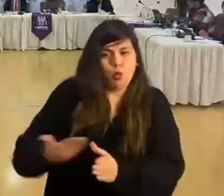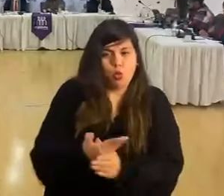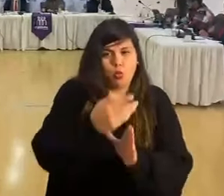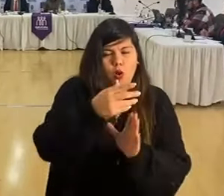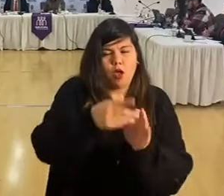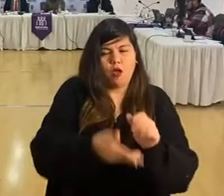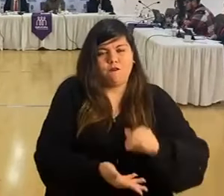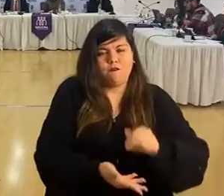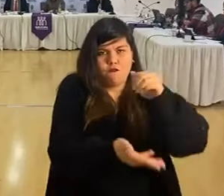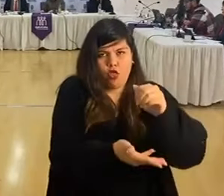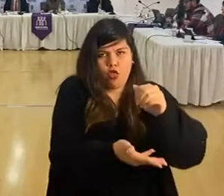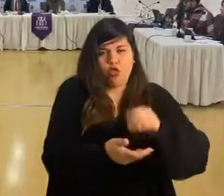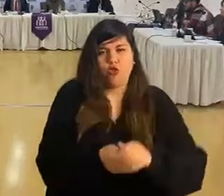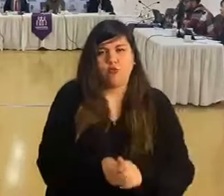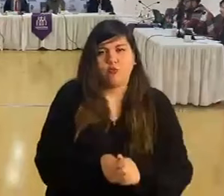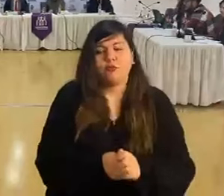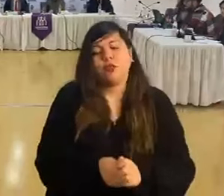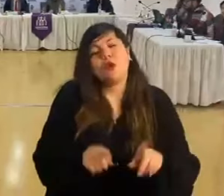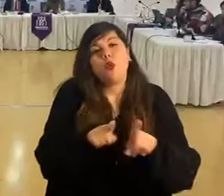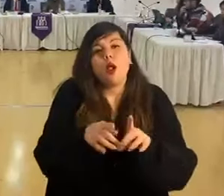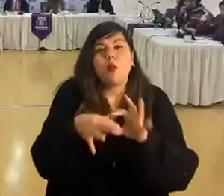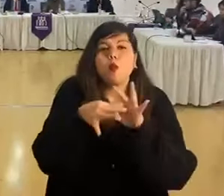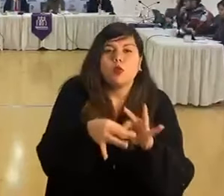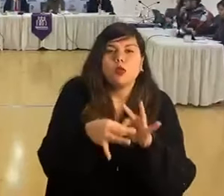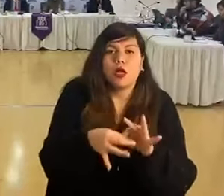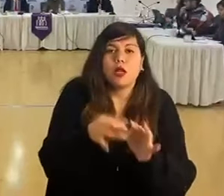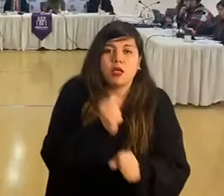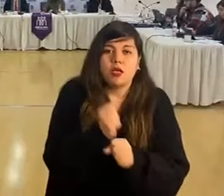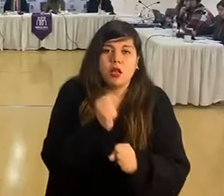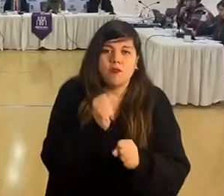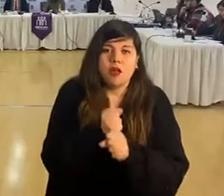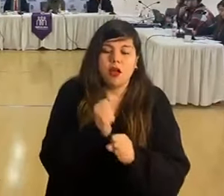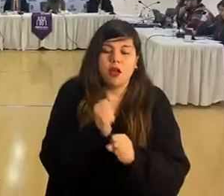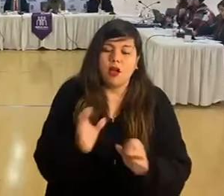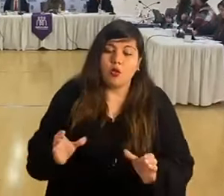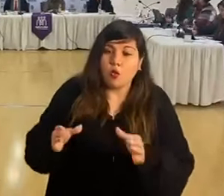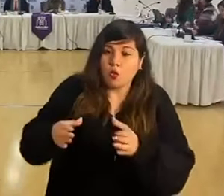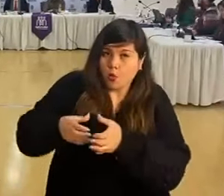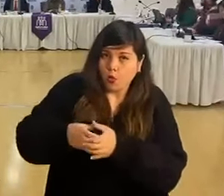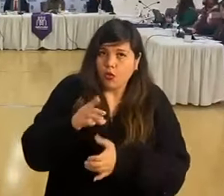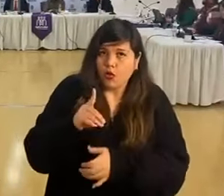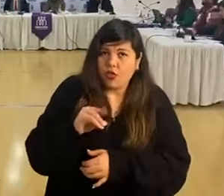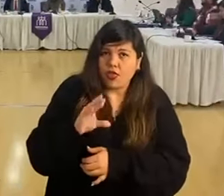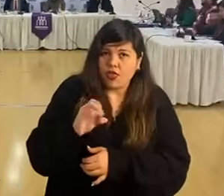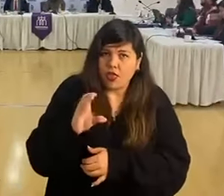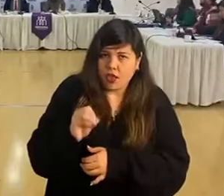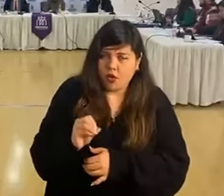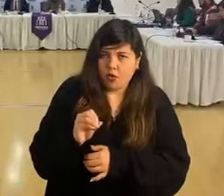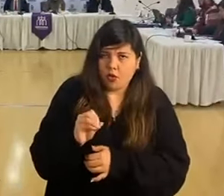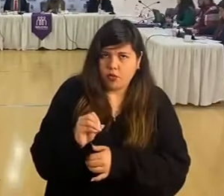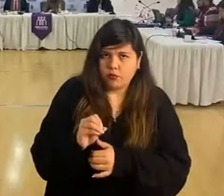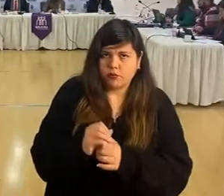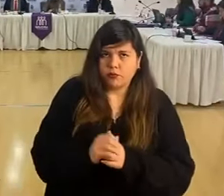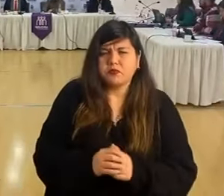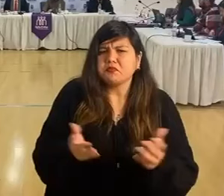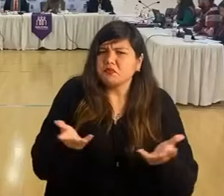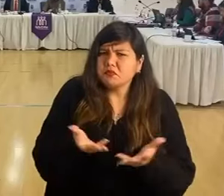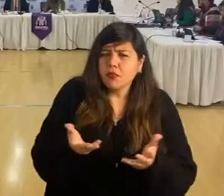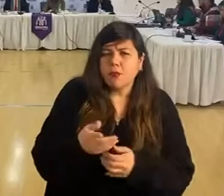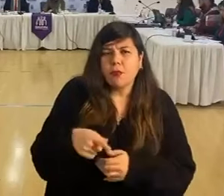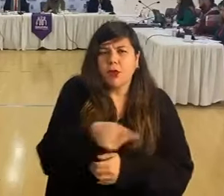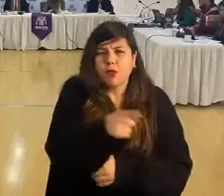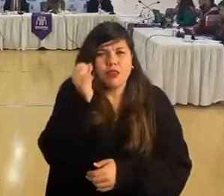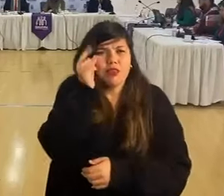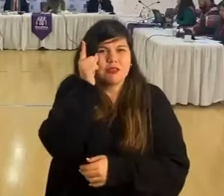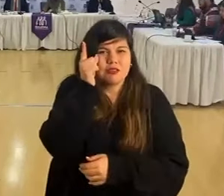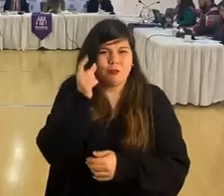Muchas gracias. Vamos a trabajar junto a DITECO en el despliegue, ¿sí? Para que sepan